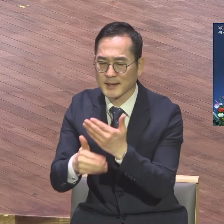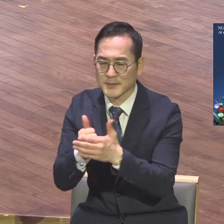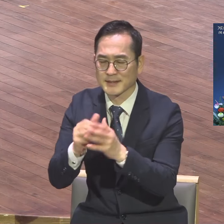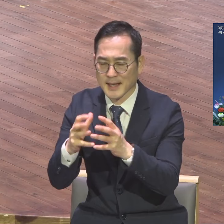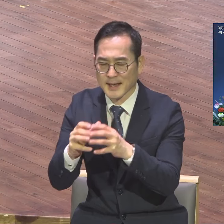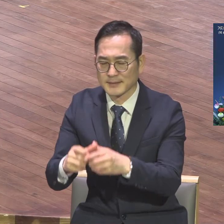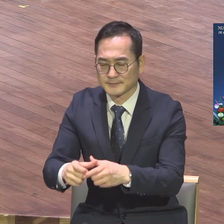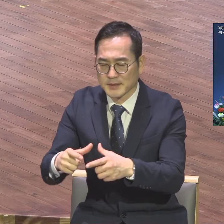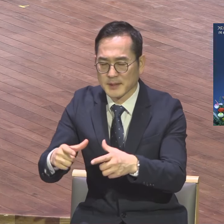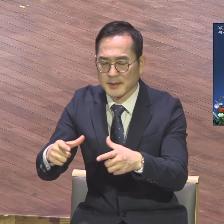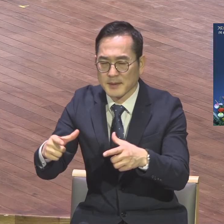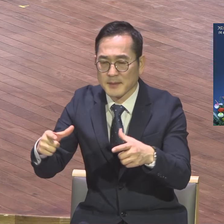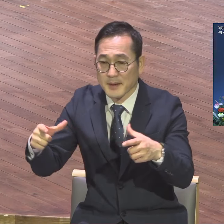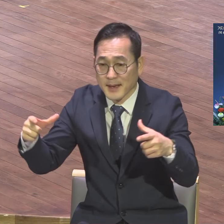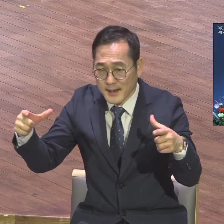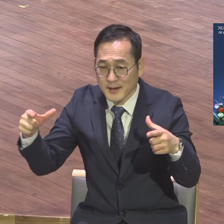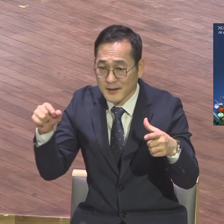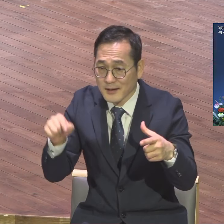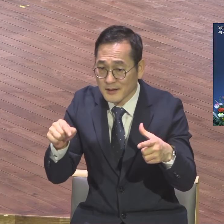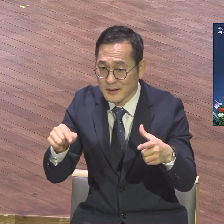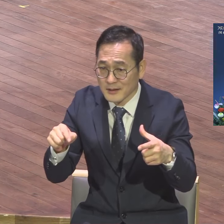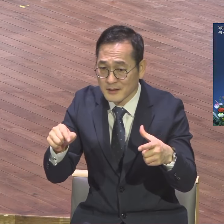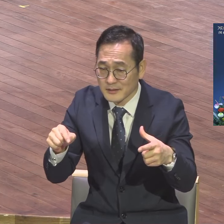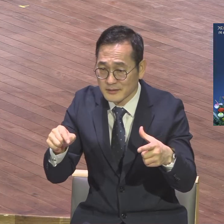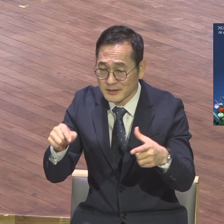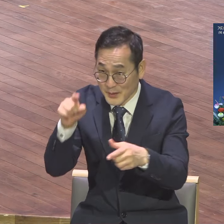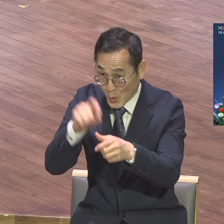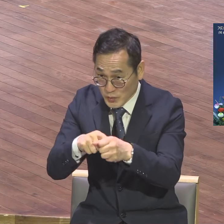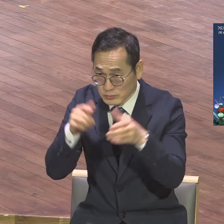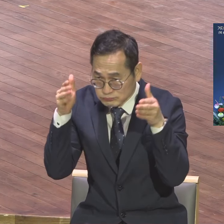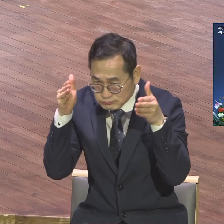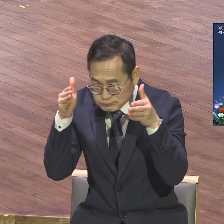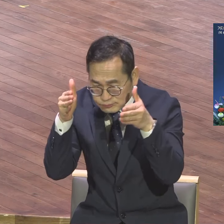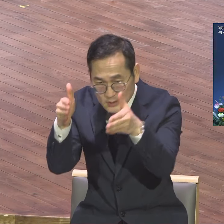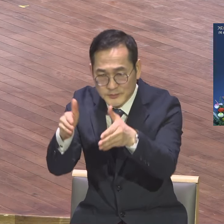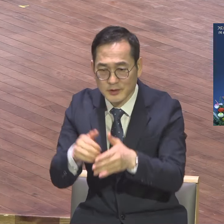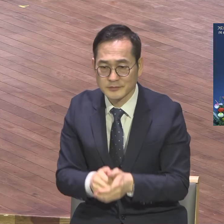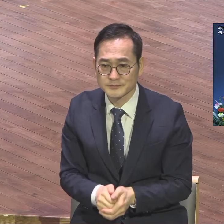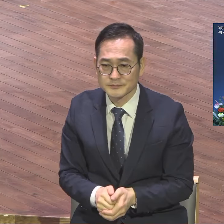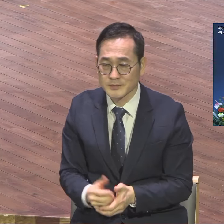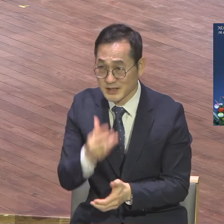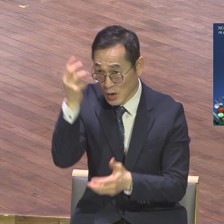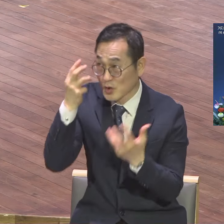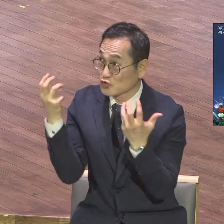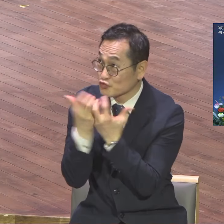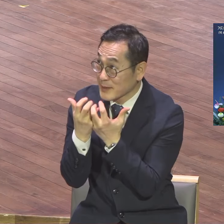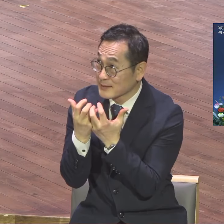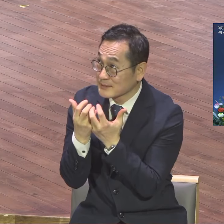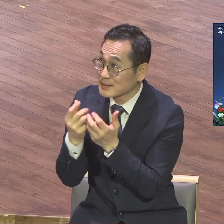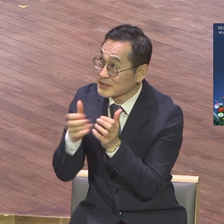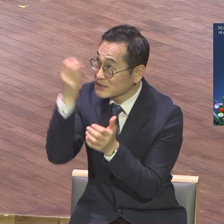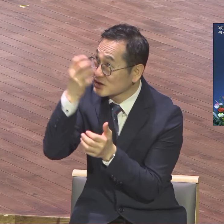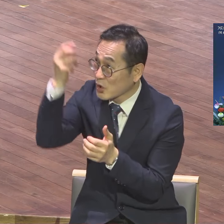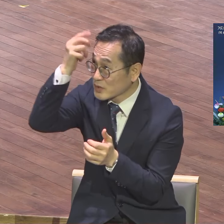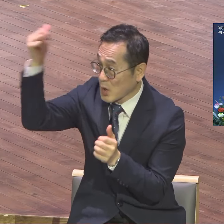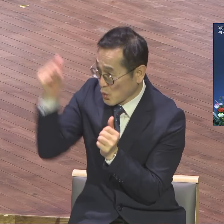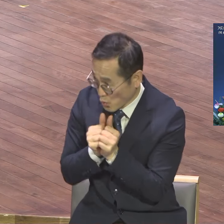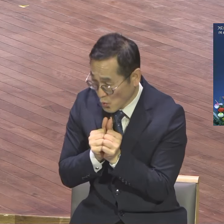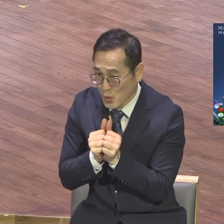방향 맞추는 삶을 살고 오직 성령 충만 통해서 예수님께서 주신 미션을 실현하는 인생이 돼야